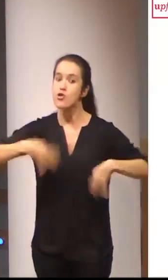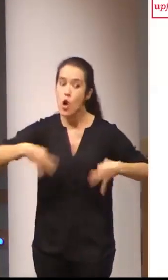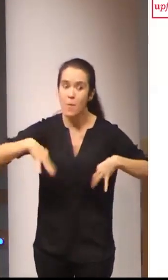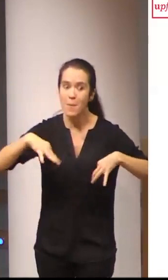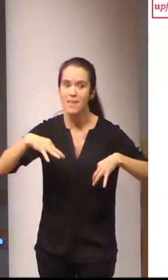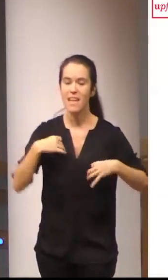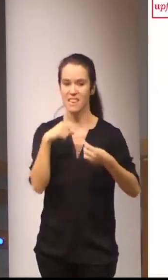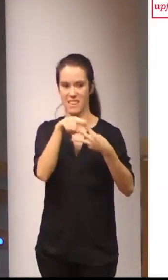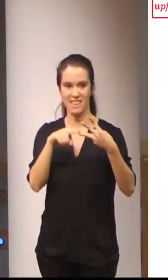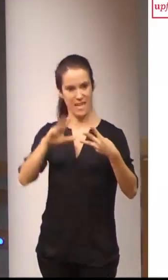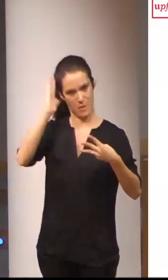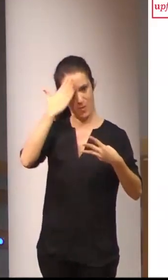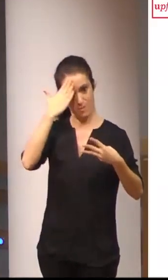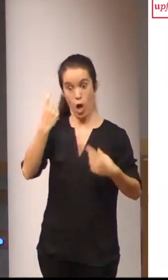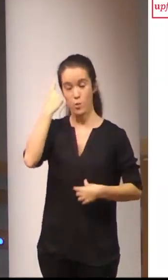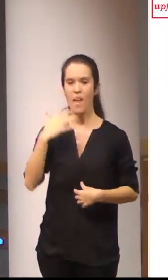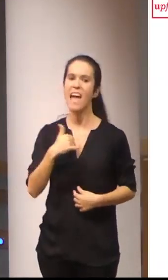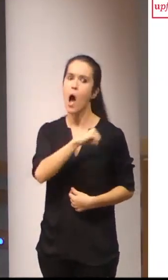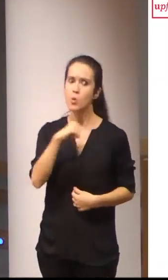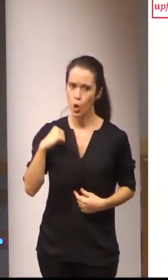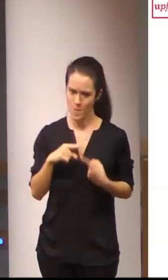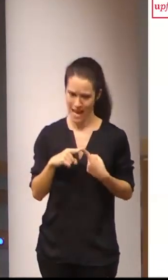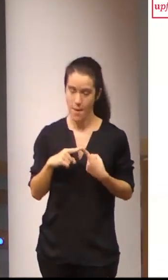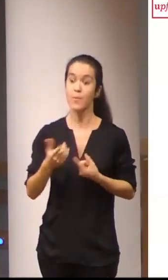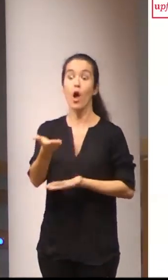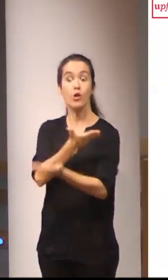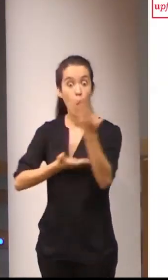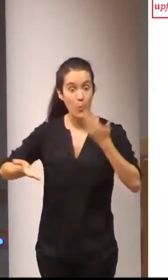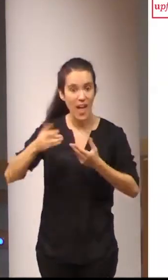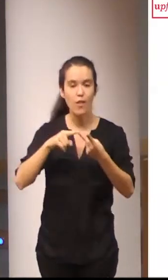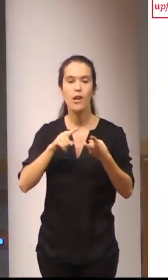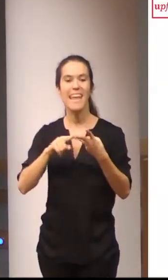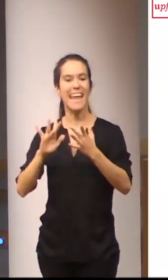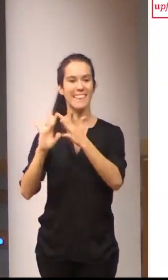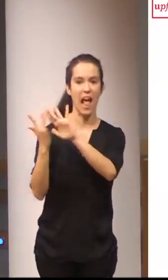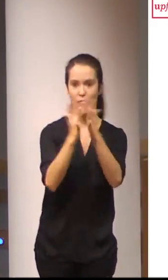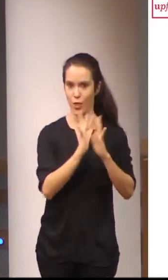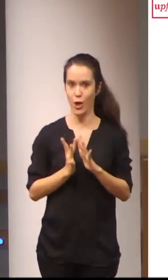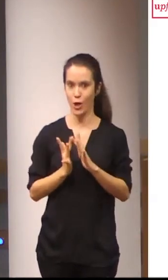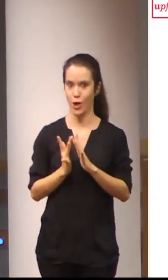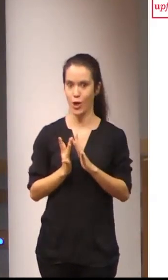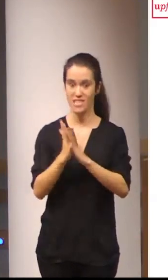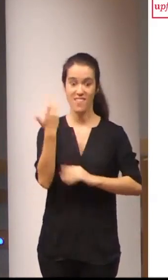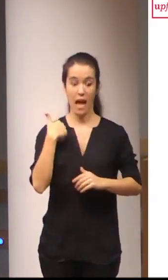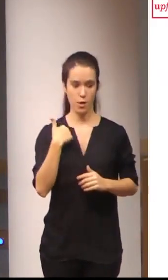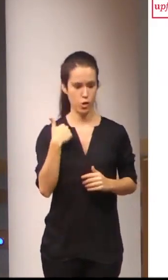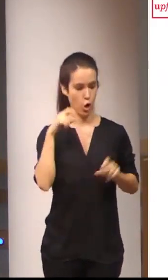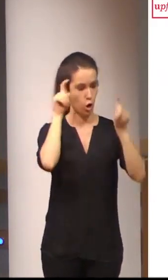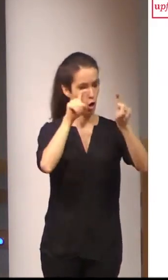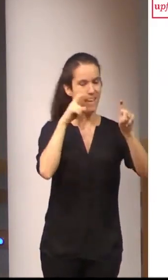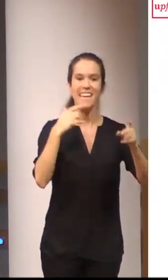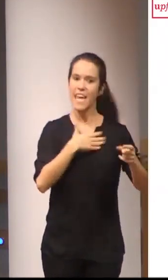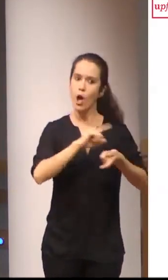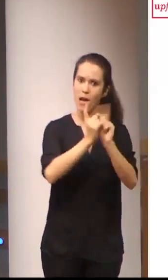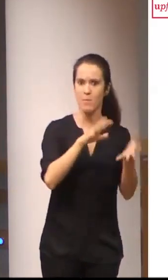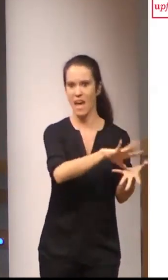básicos, la autonomía, la cooperación y la interacción. No puede darse este paso al aprendizaje sin estos tres